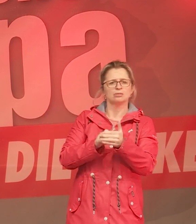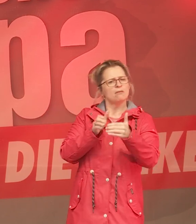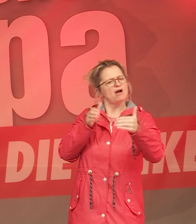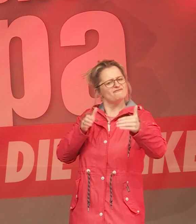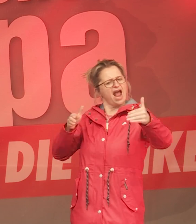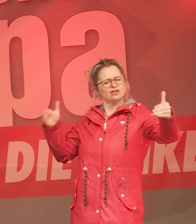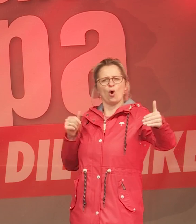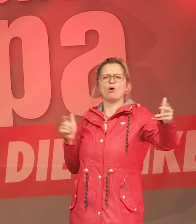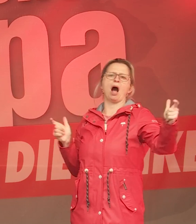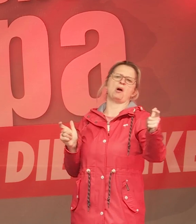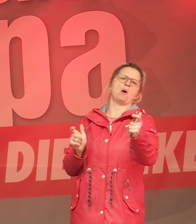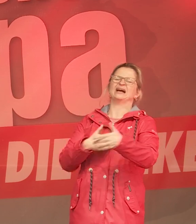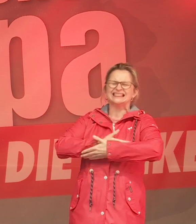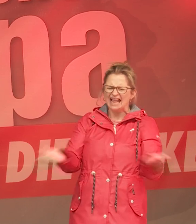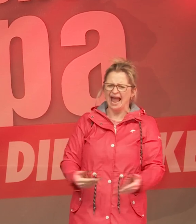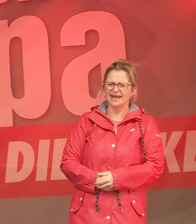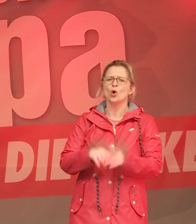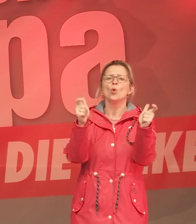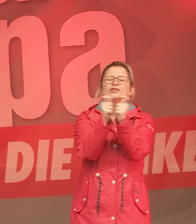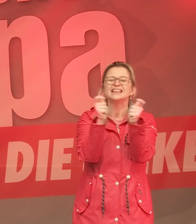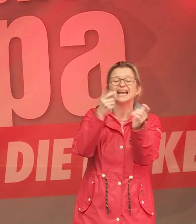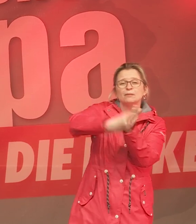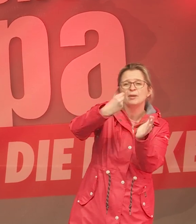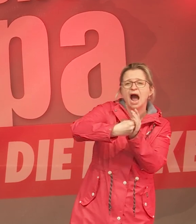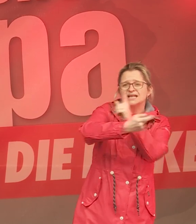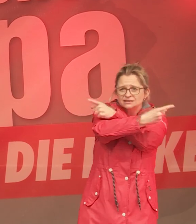Bahn. Und die Ticketpreise müssen überall sinken.